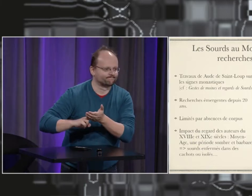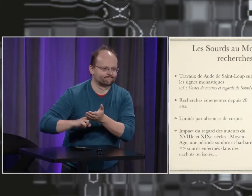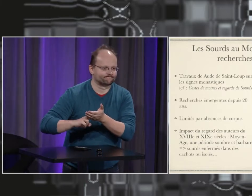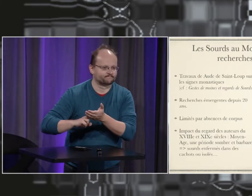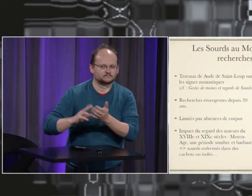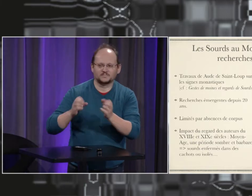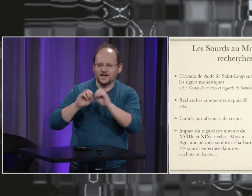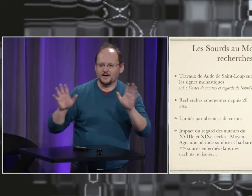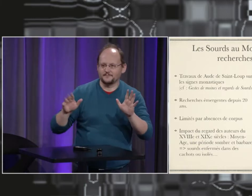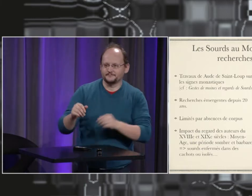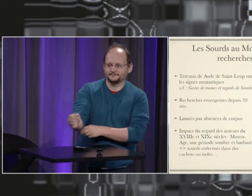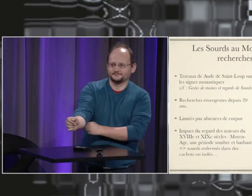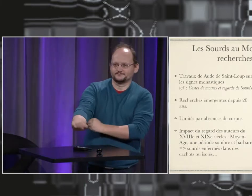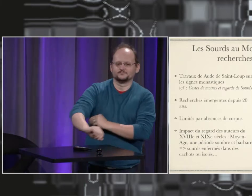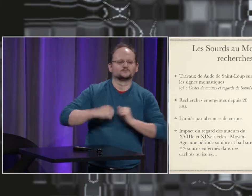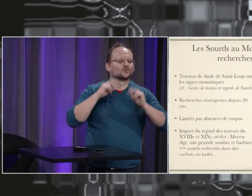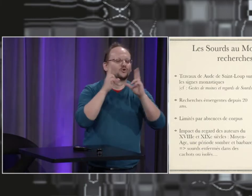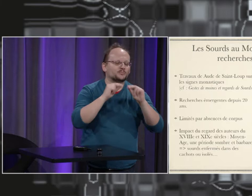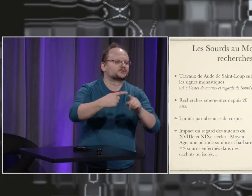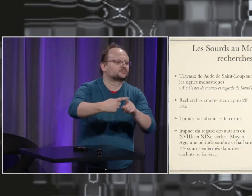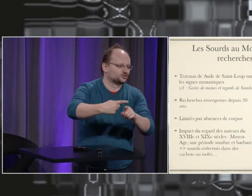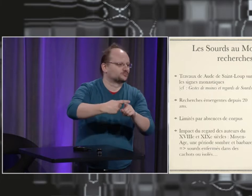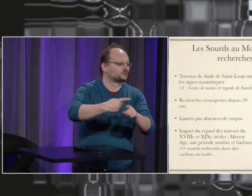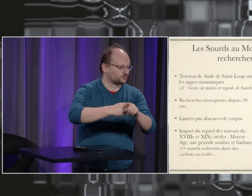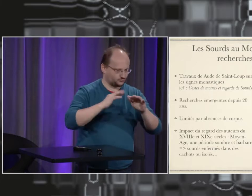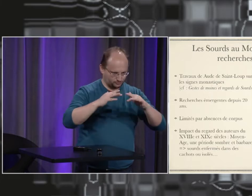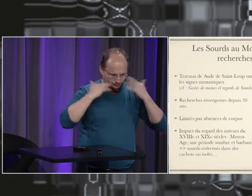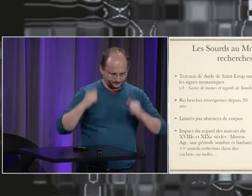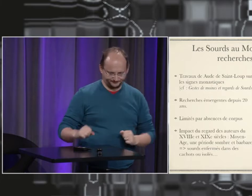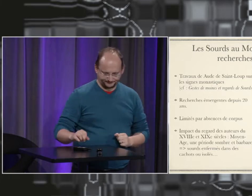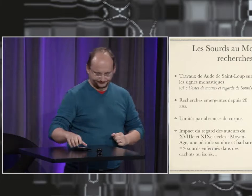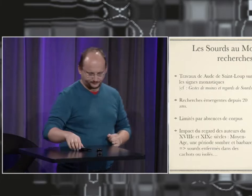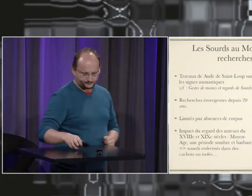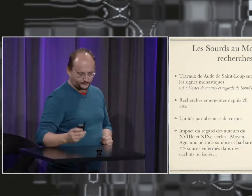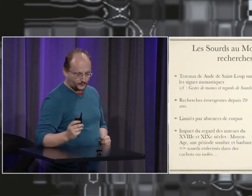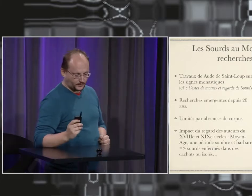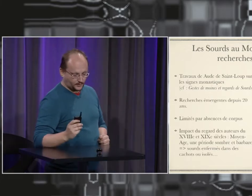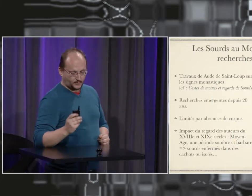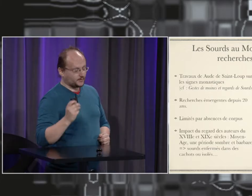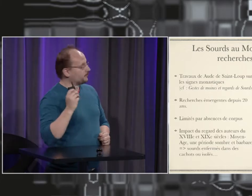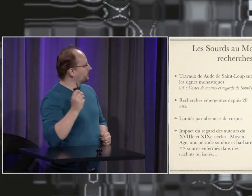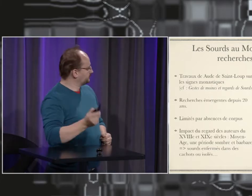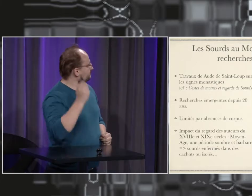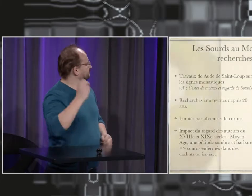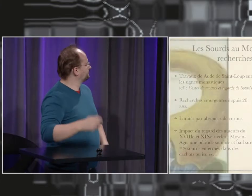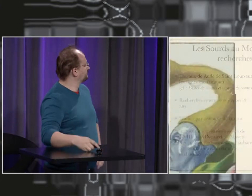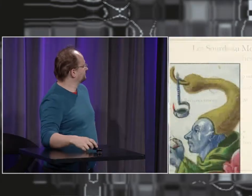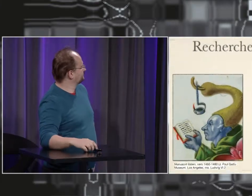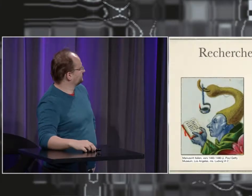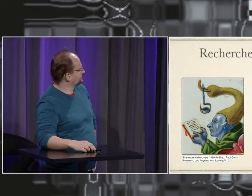En réalité, c'est aussi montrer toute la qualité de l'éducation donnée, par exemple, par l'abbé de l'épée auprès des sourds. Si on cherche, en